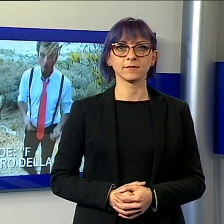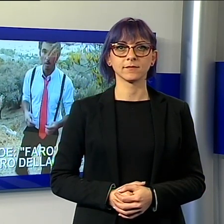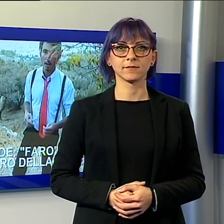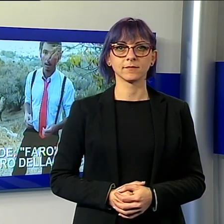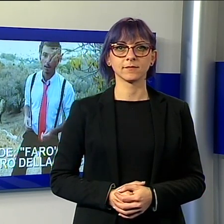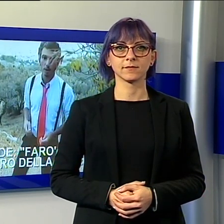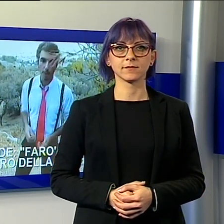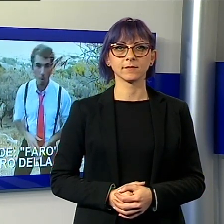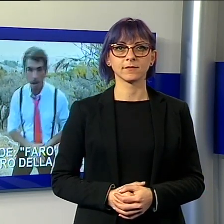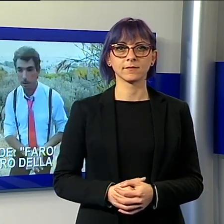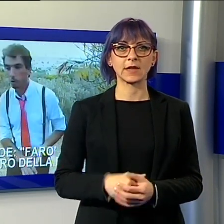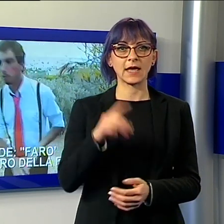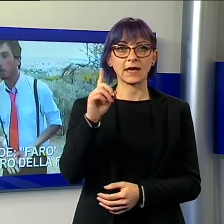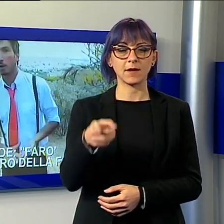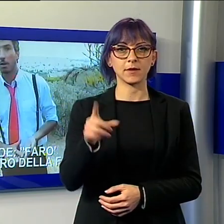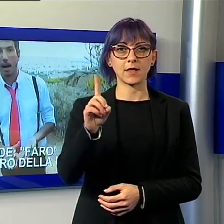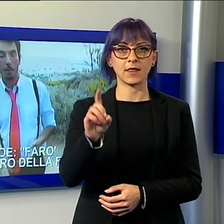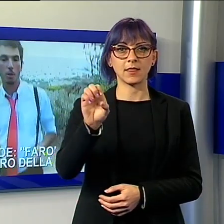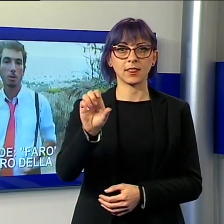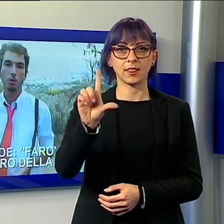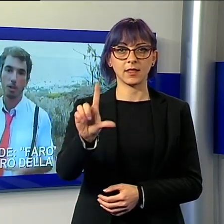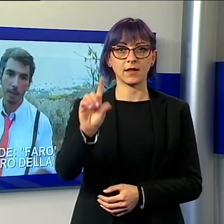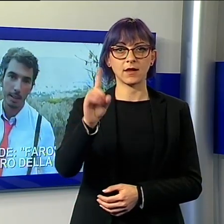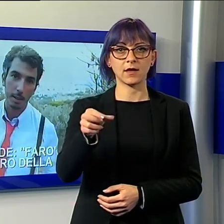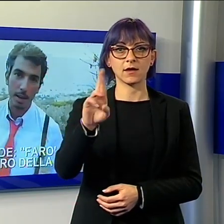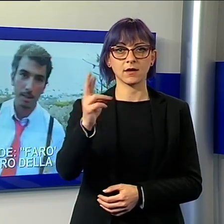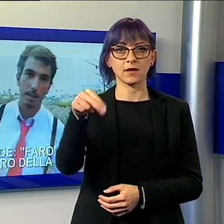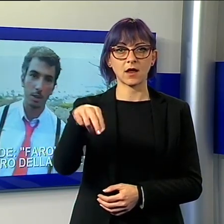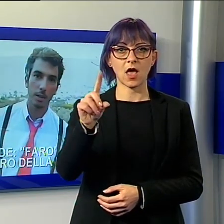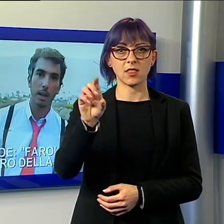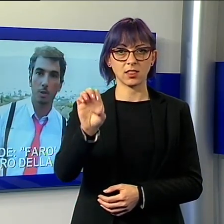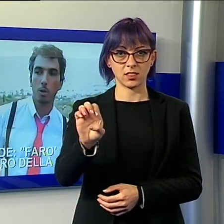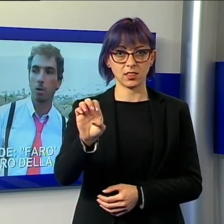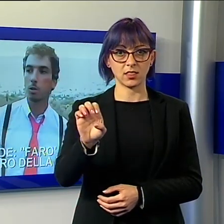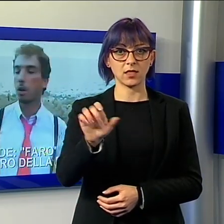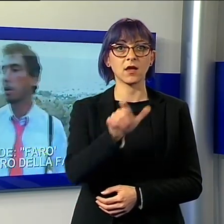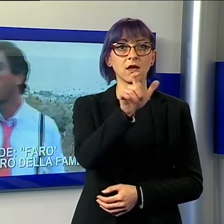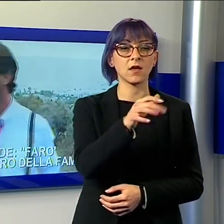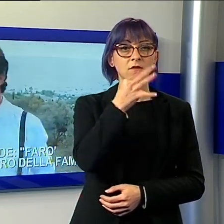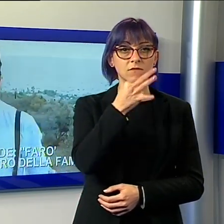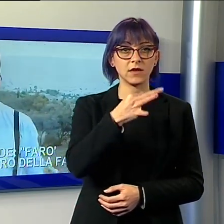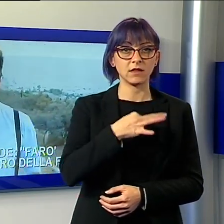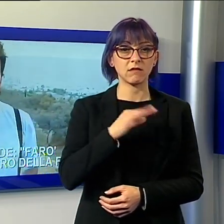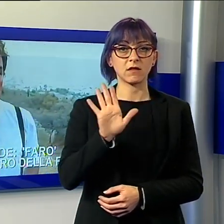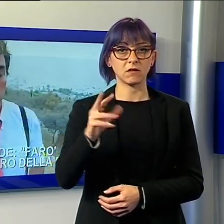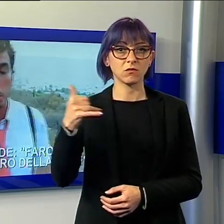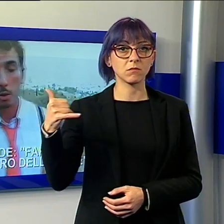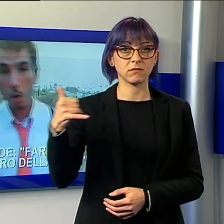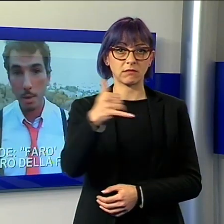Gabriele del Grande farò lo sciopero della fame, il regista lucchese in stato di fermo in Turchia telefona alla